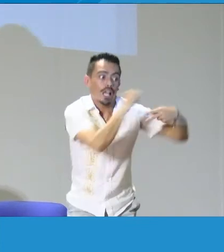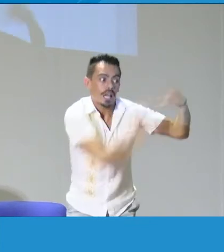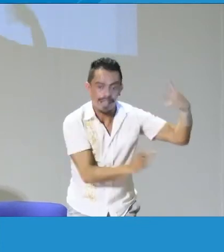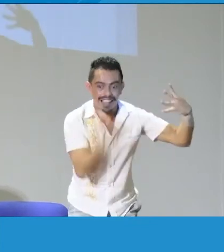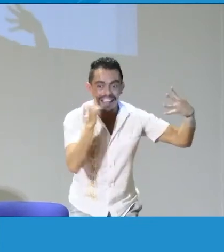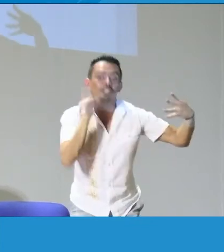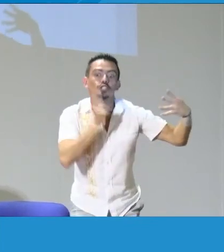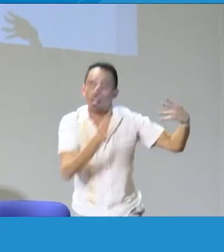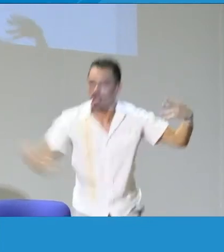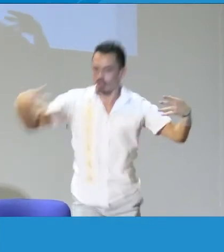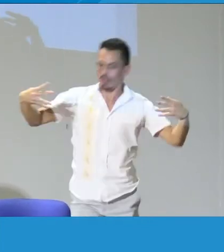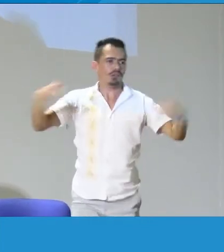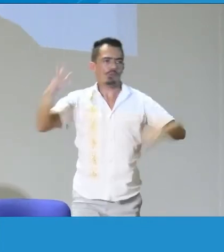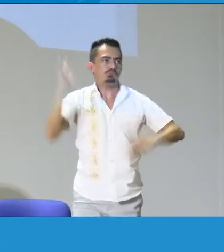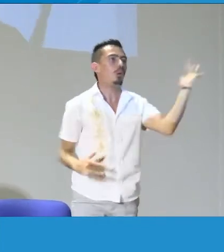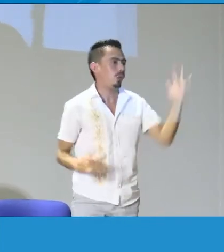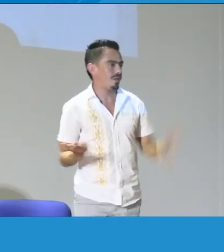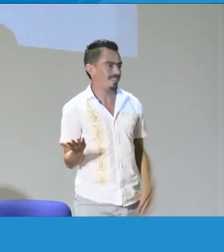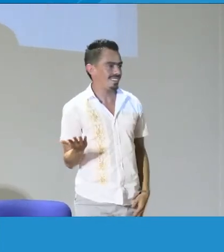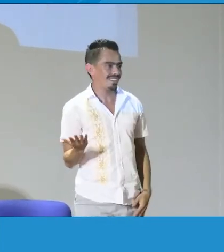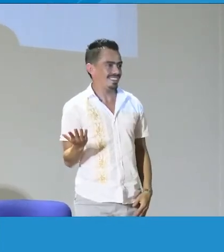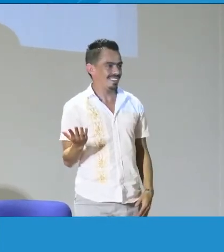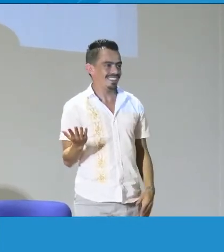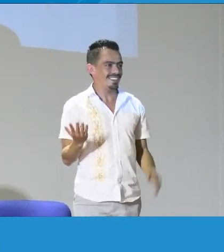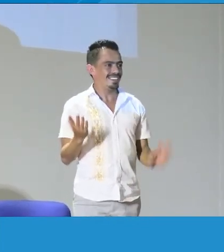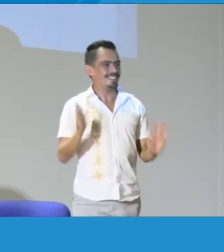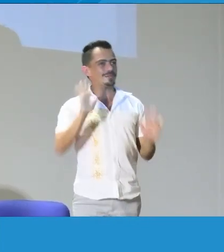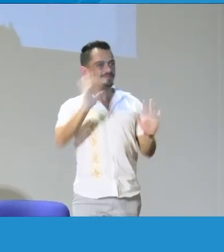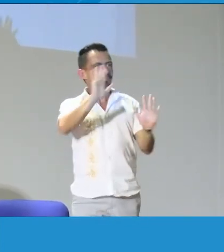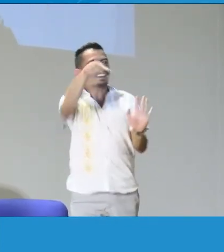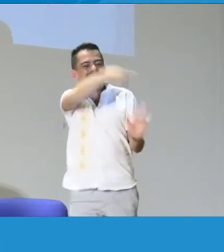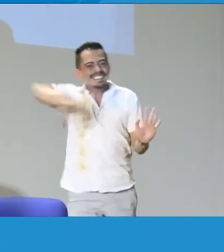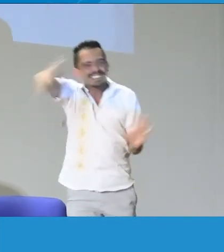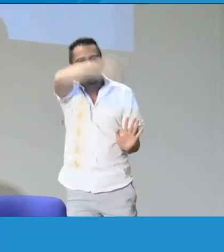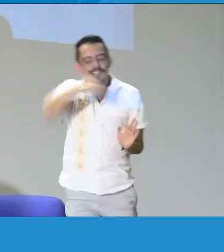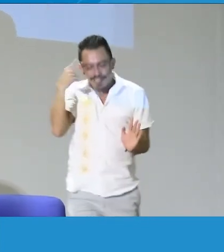apropiado o no decir esto que se acaba de mencionar. Entonces, puede que no lo sea.